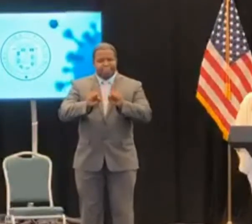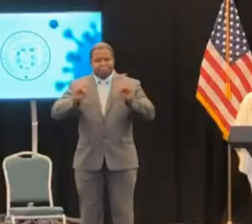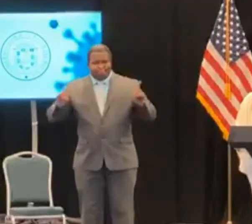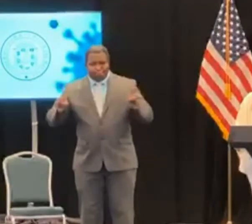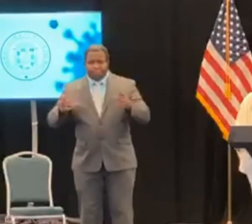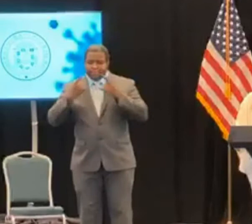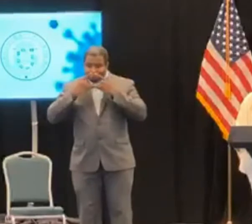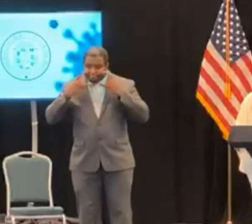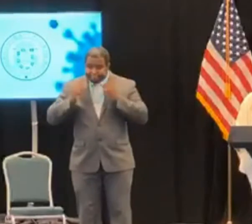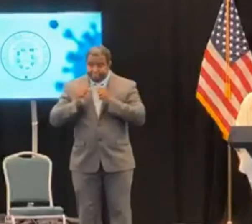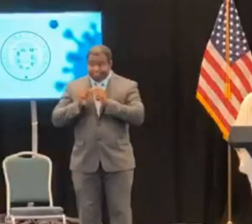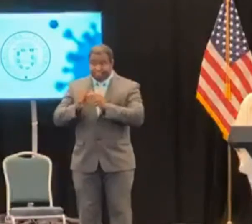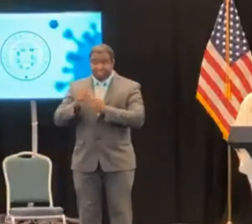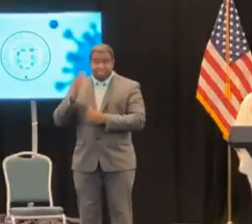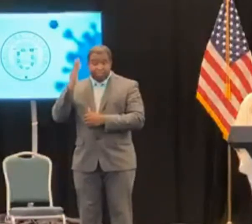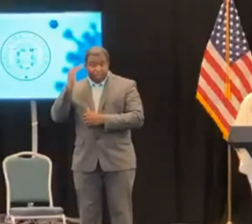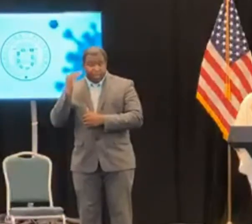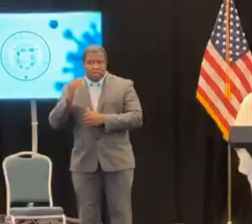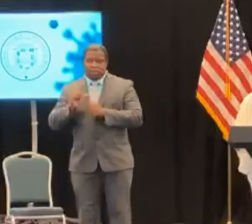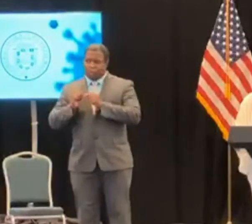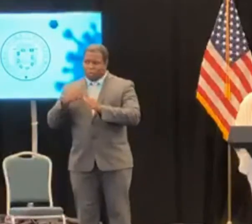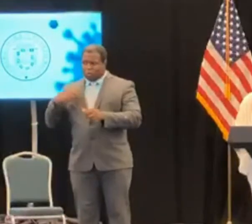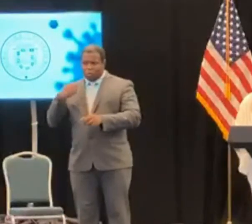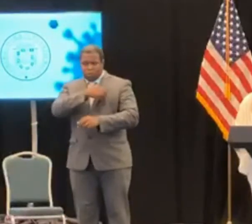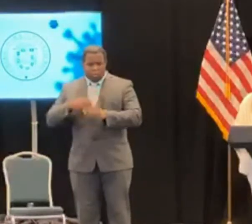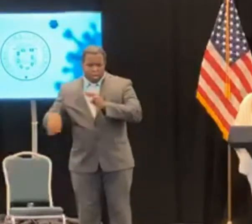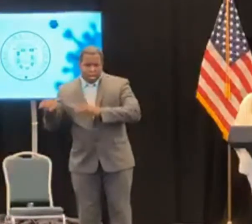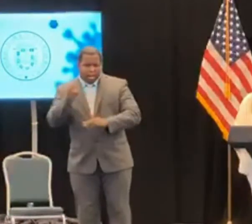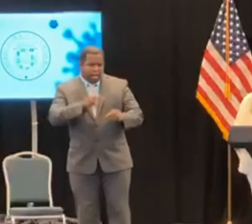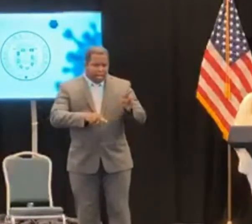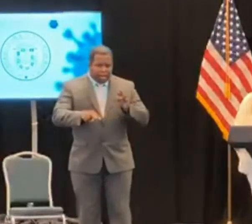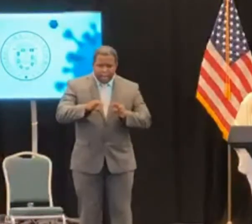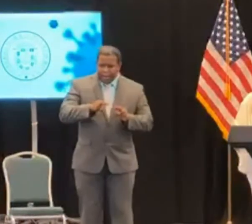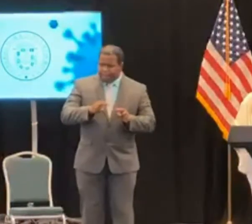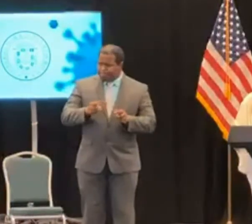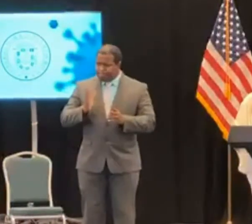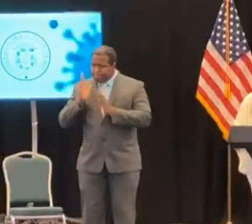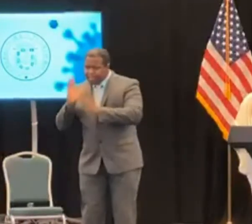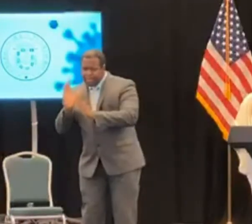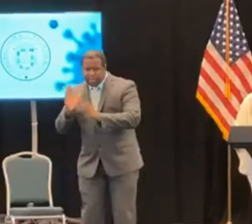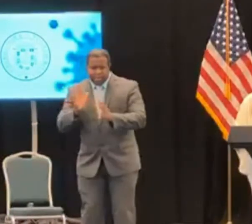a pesar de los pronósticos devastadores que teníamos y se promulgaban.